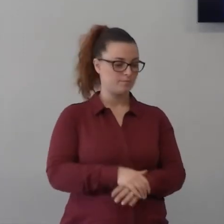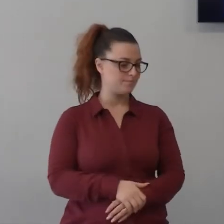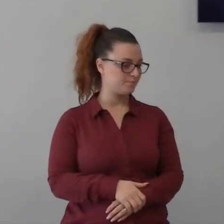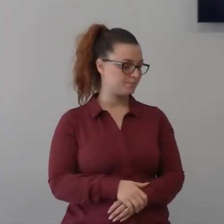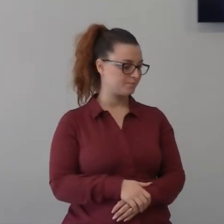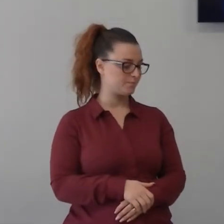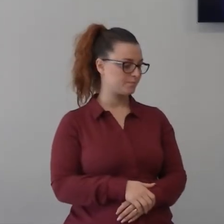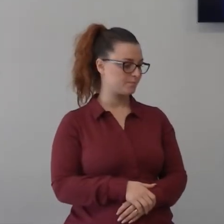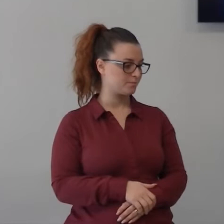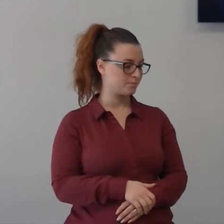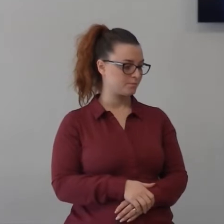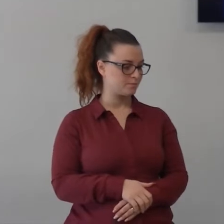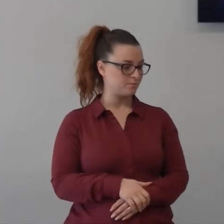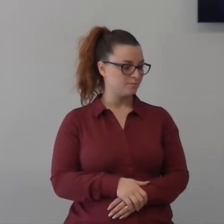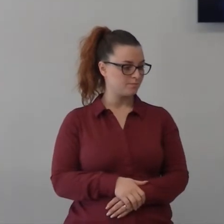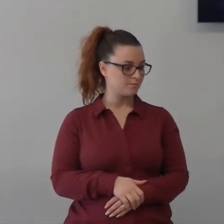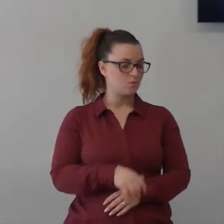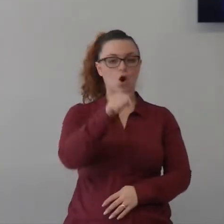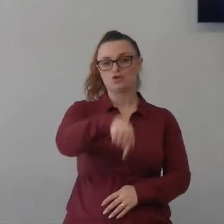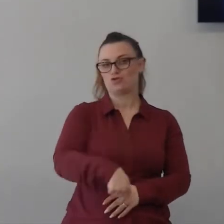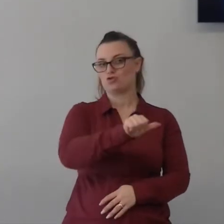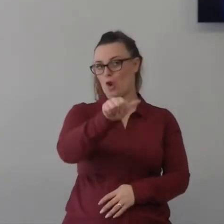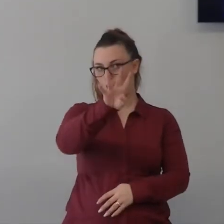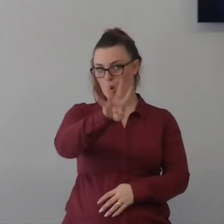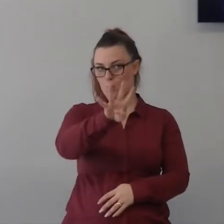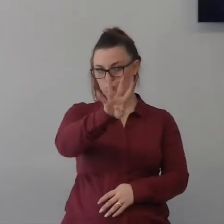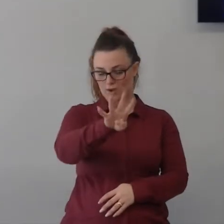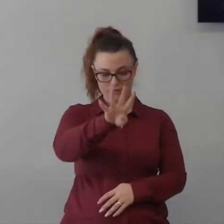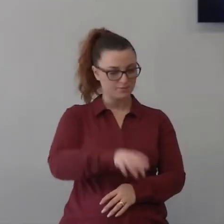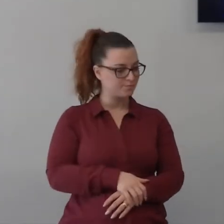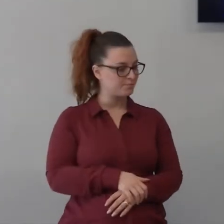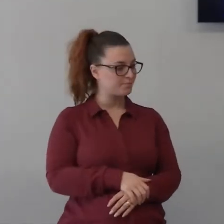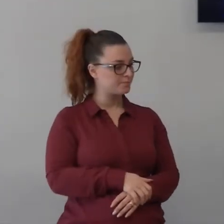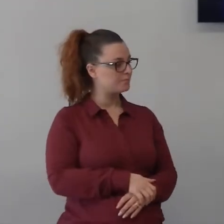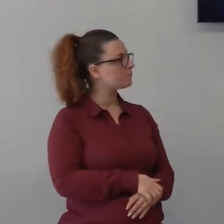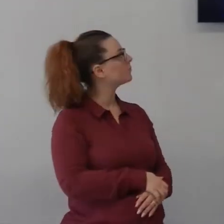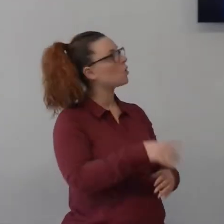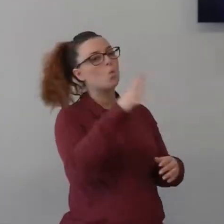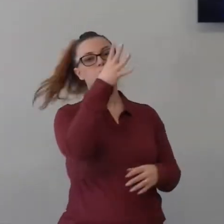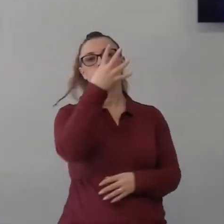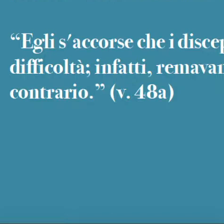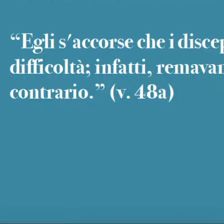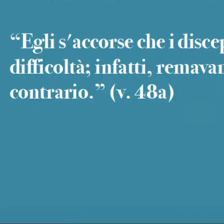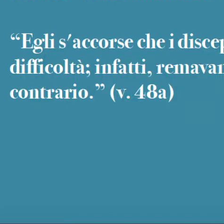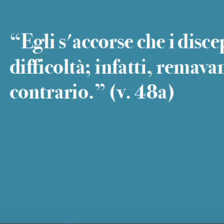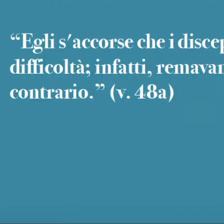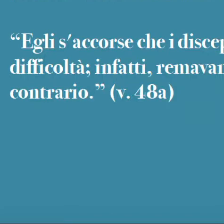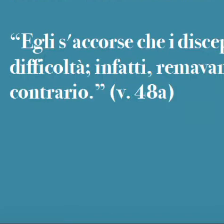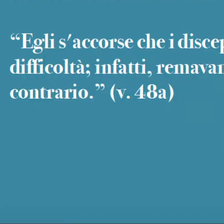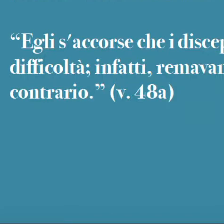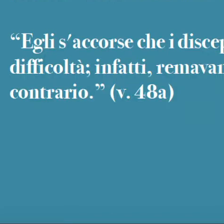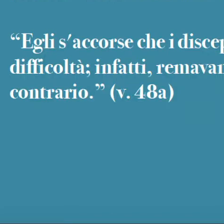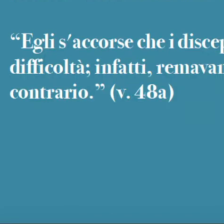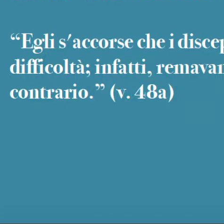e ci fermiamo soltanto sul trano di mare la prima fase è questa qua vento